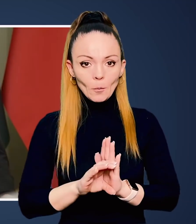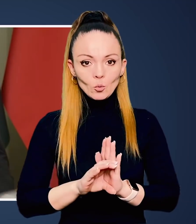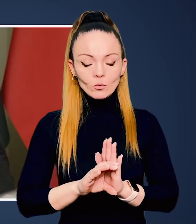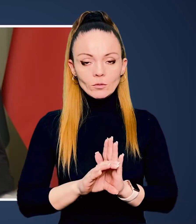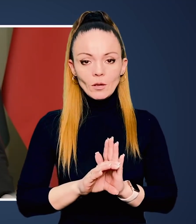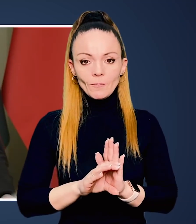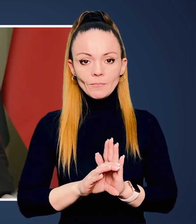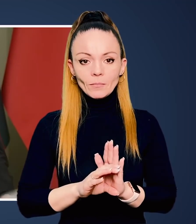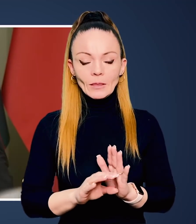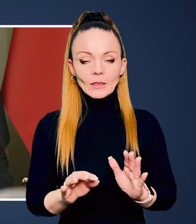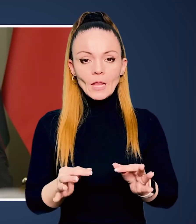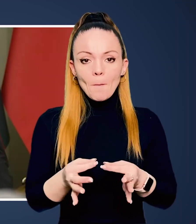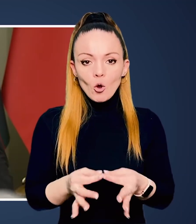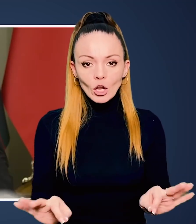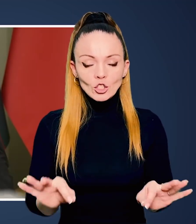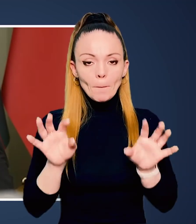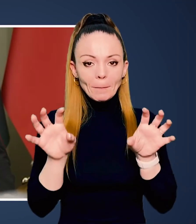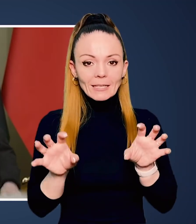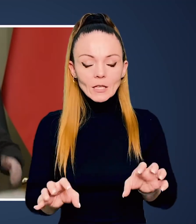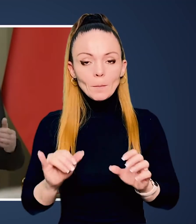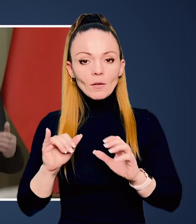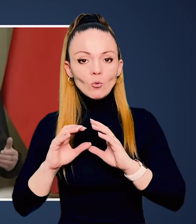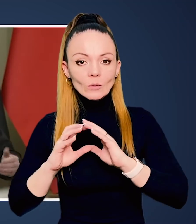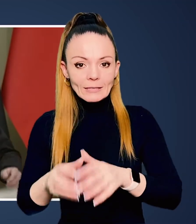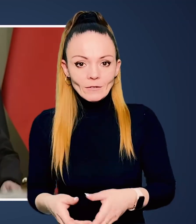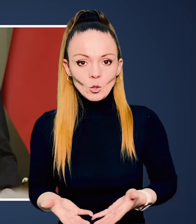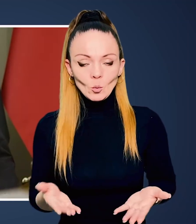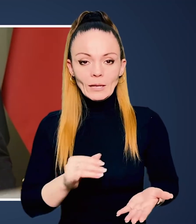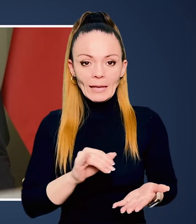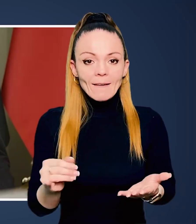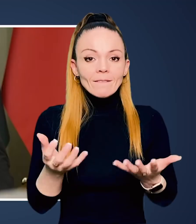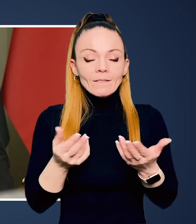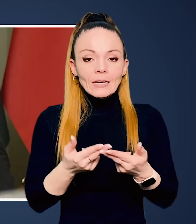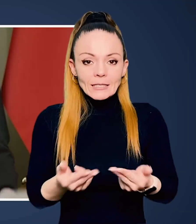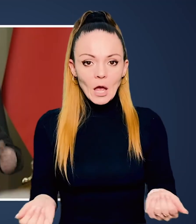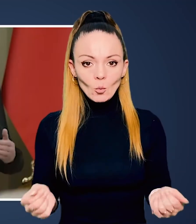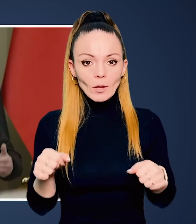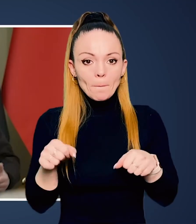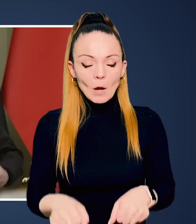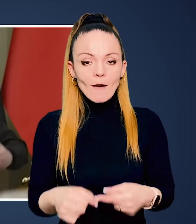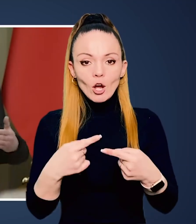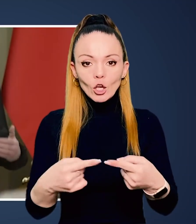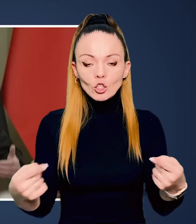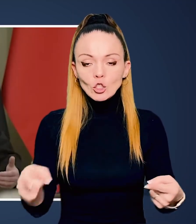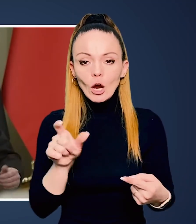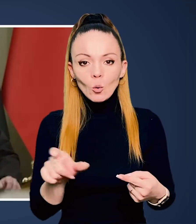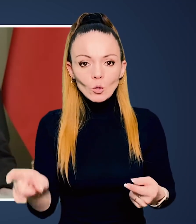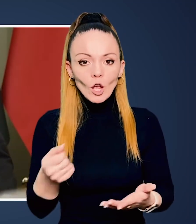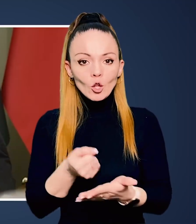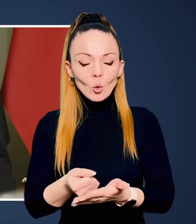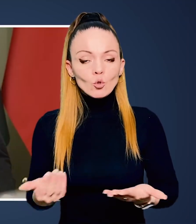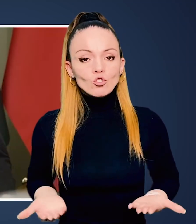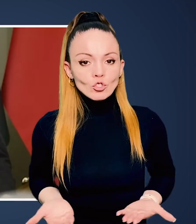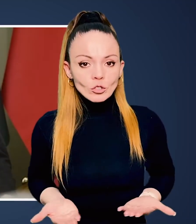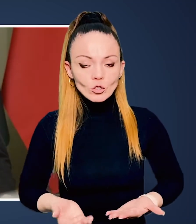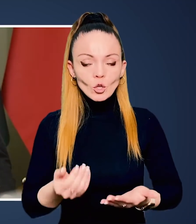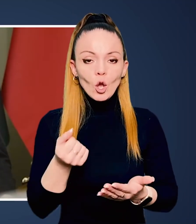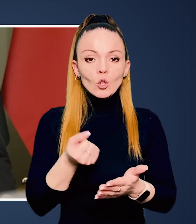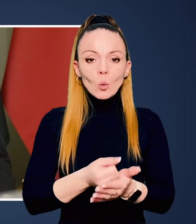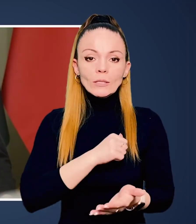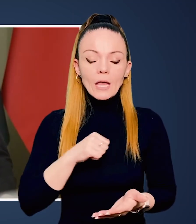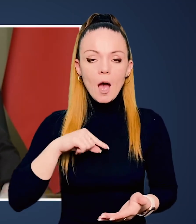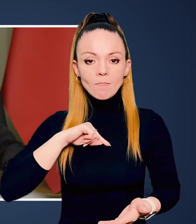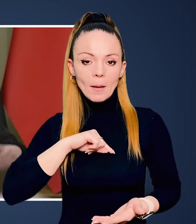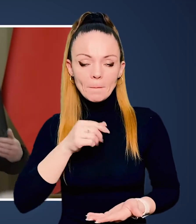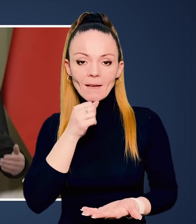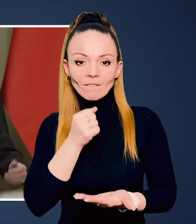дотримуються демократичних принципів світу і визнають право інших людей до життя,